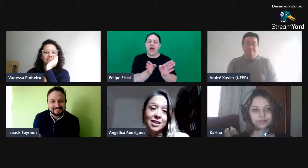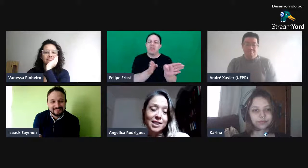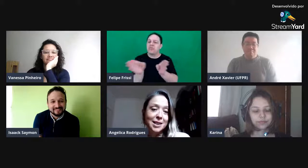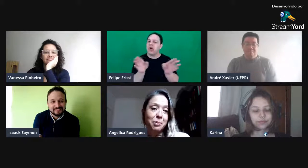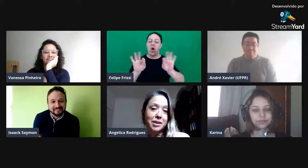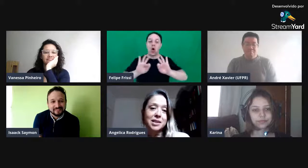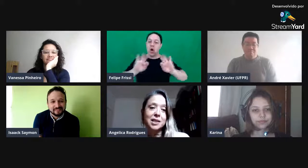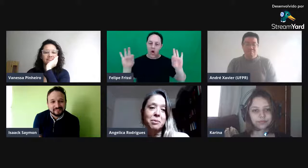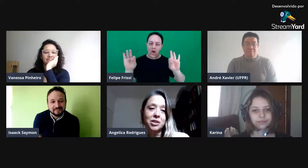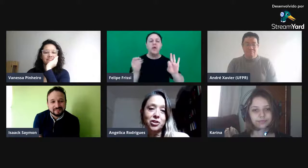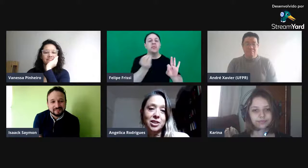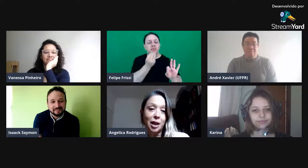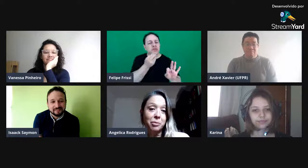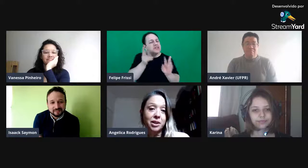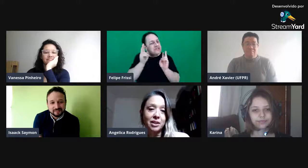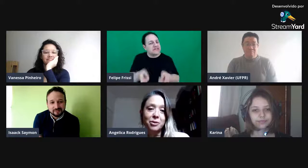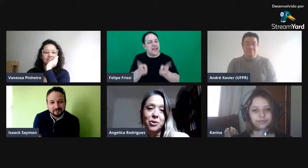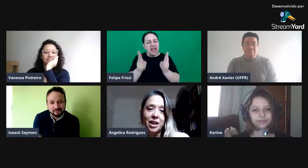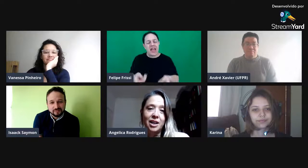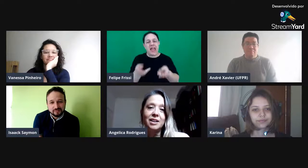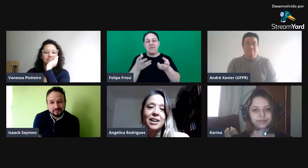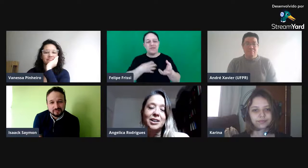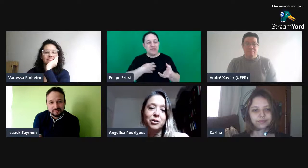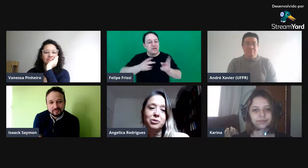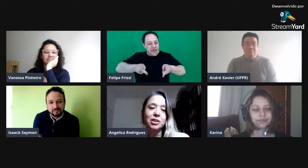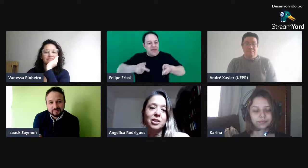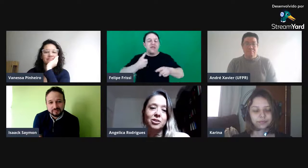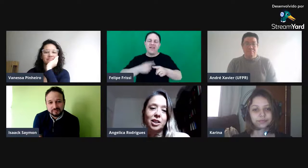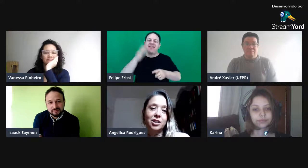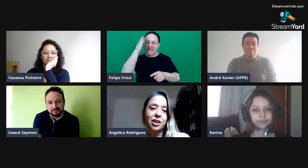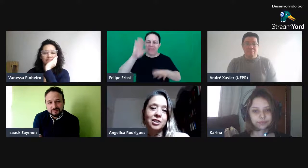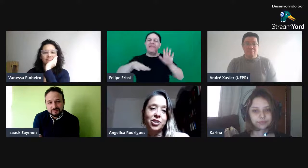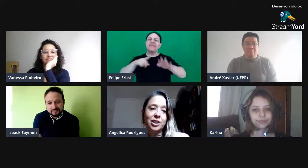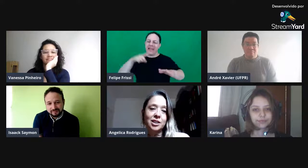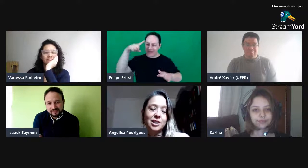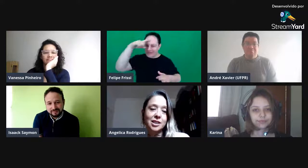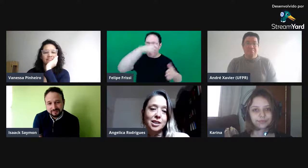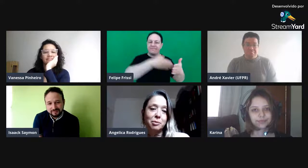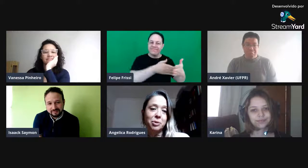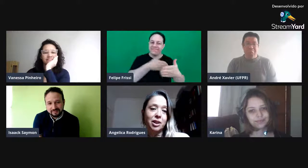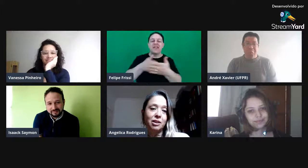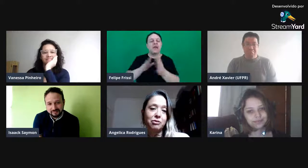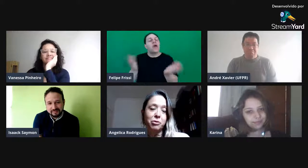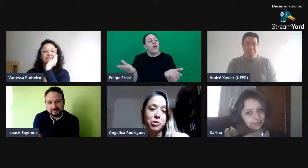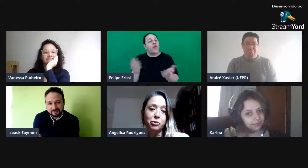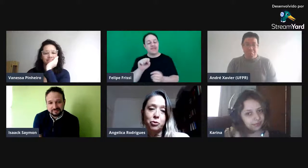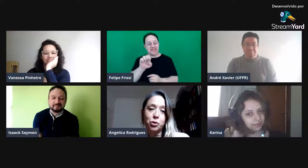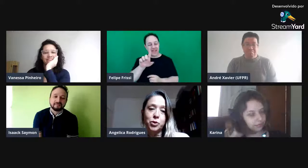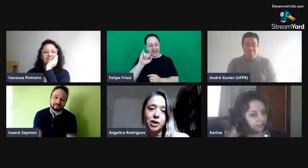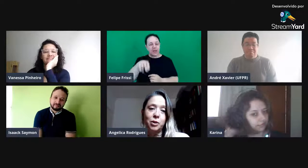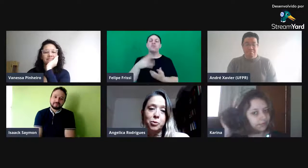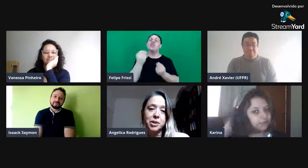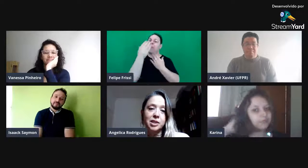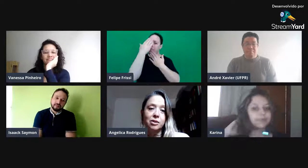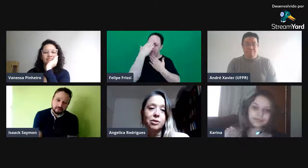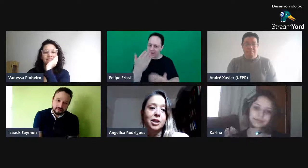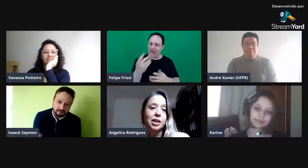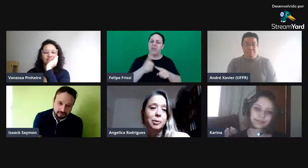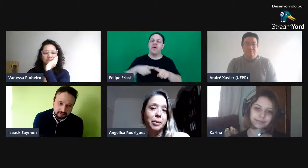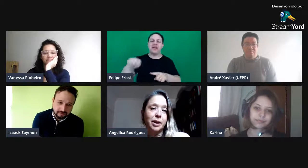ser sempre assim, mas a gente sabe que não é, né? Então, gostaria de agradecer porque foi um esforço aí da comissão para